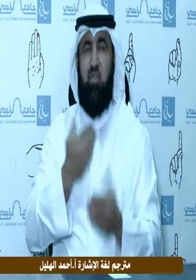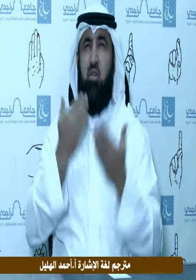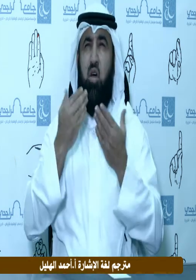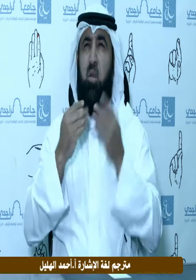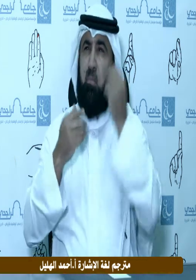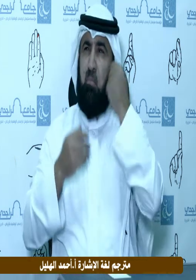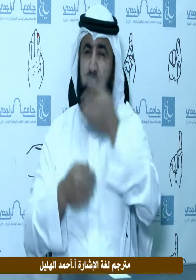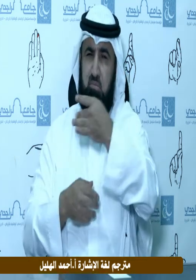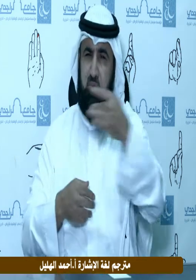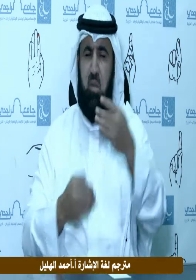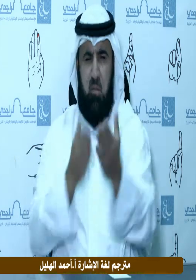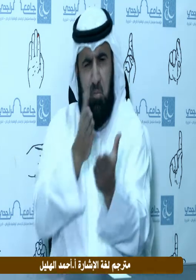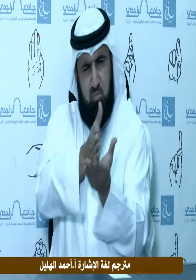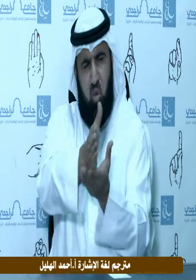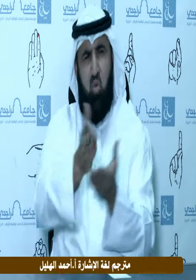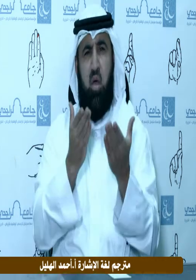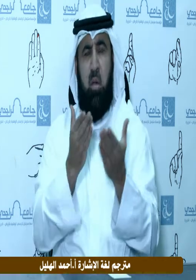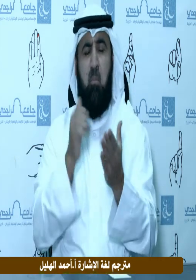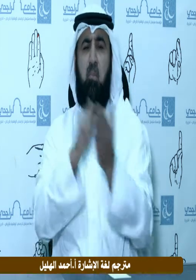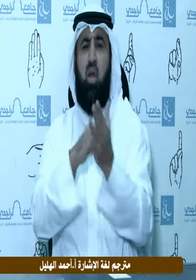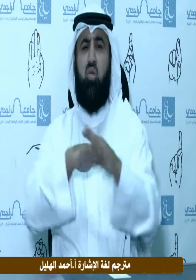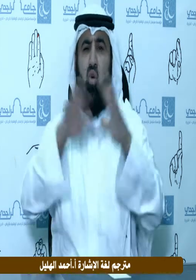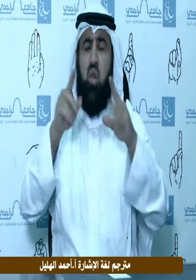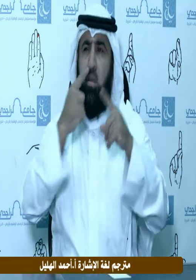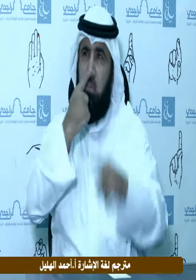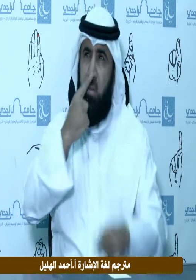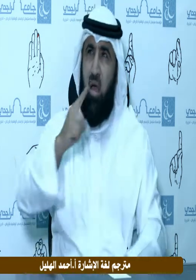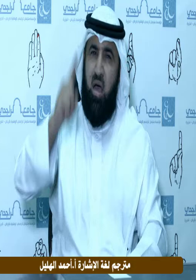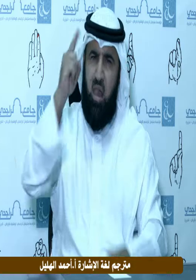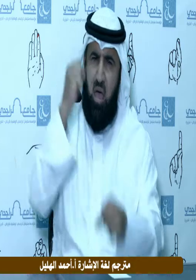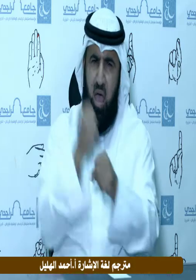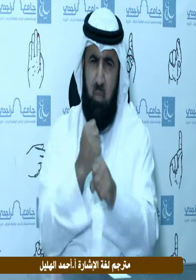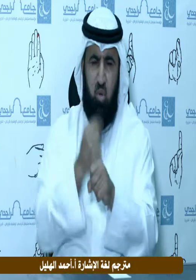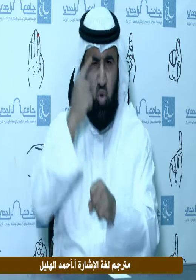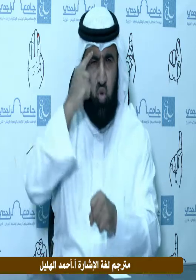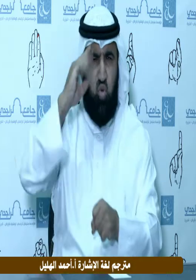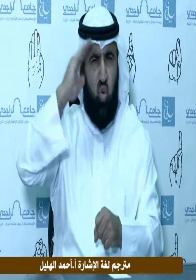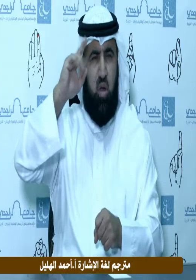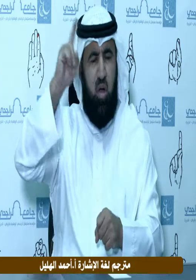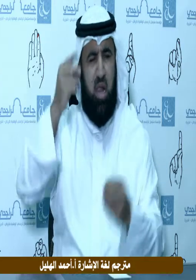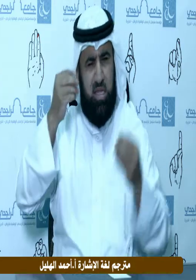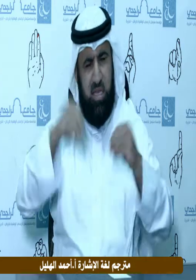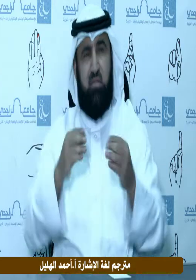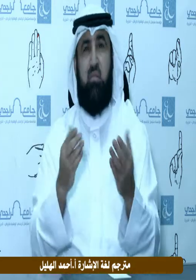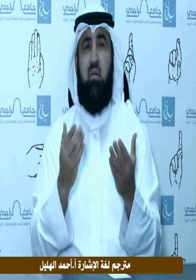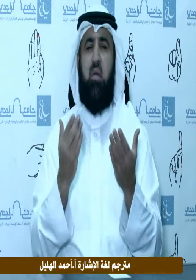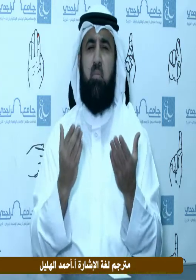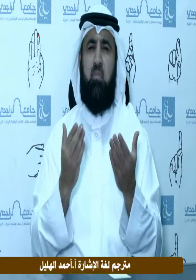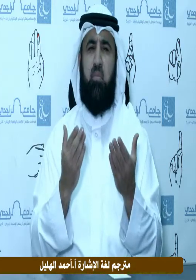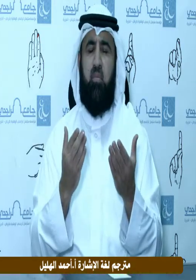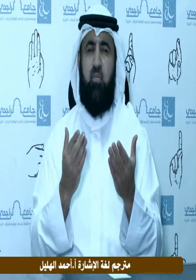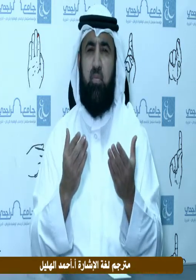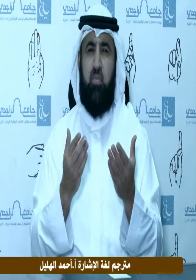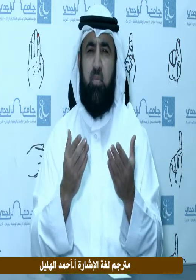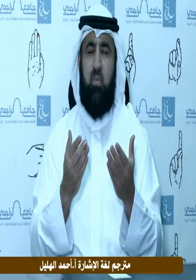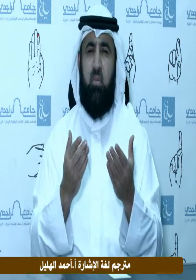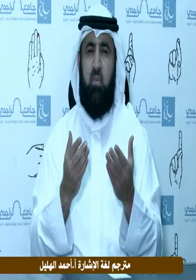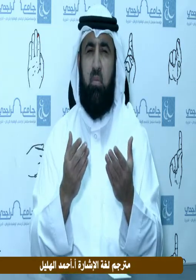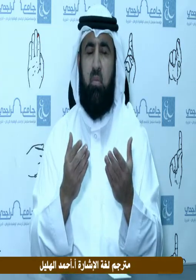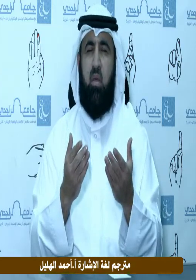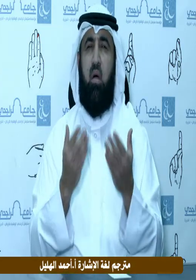صالحات وعمر بيوتنا بطاعتك وذكرك وشكرك وحسن عبادتك يا سميع الدعاء